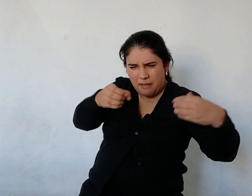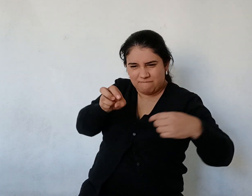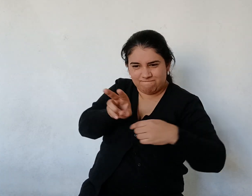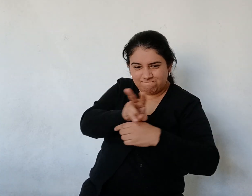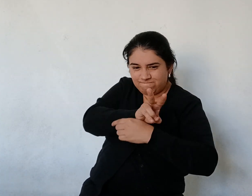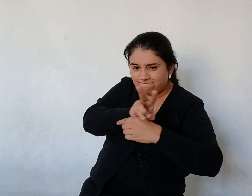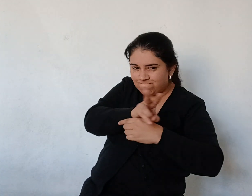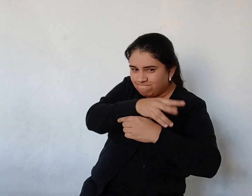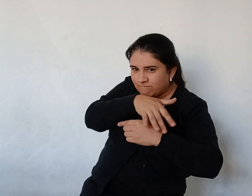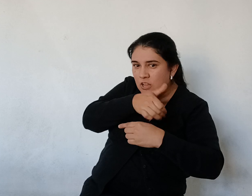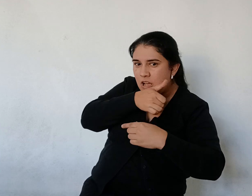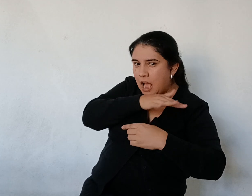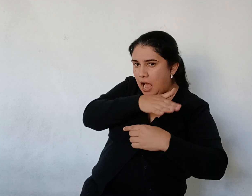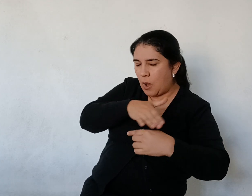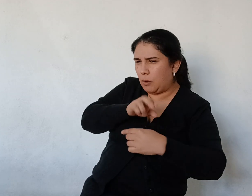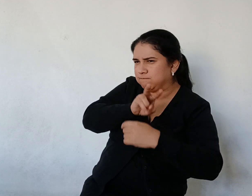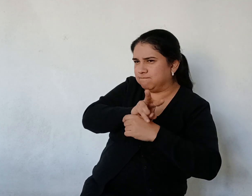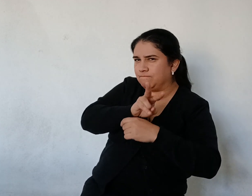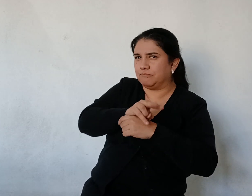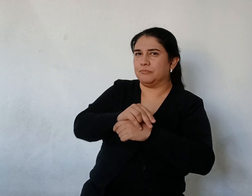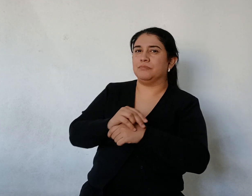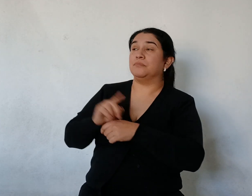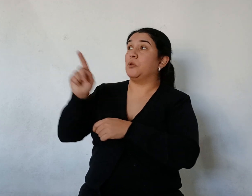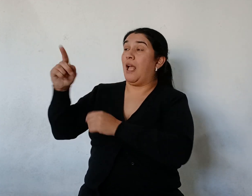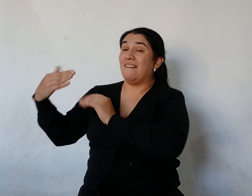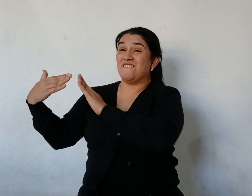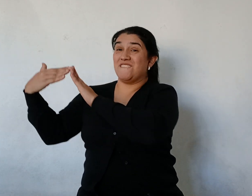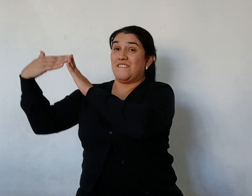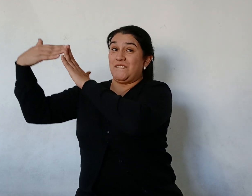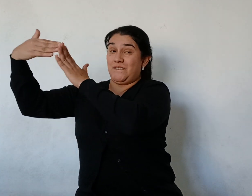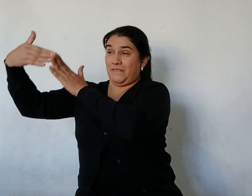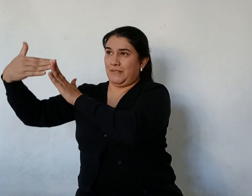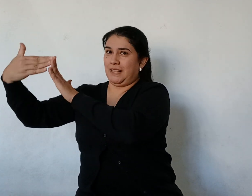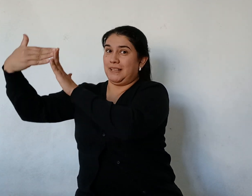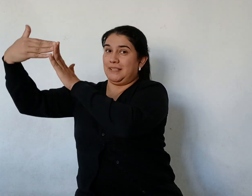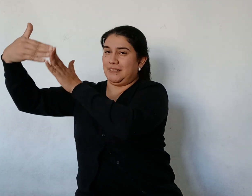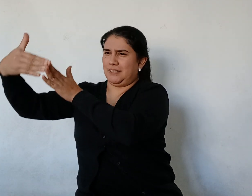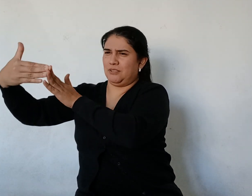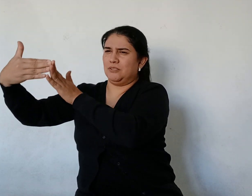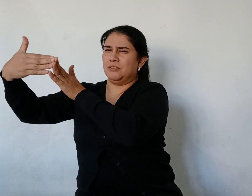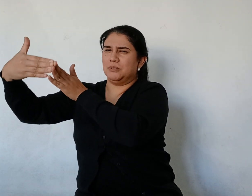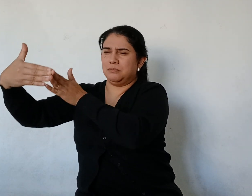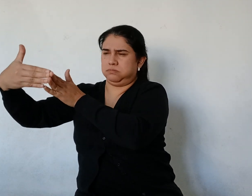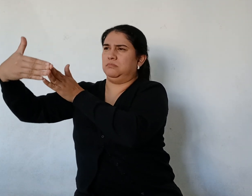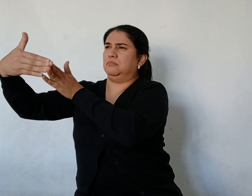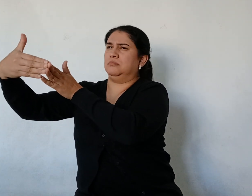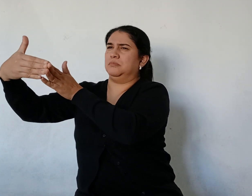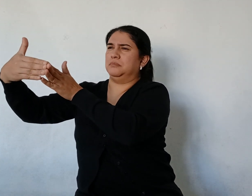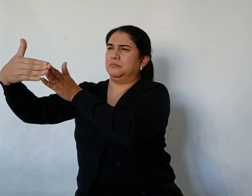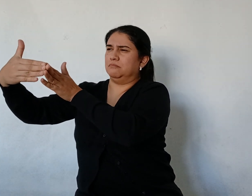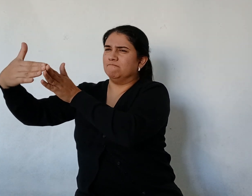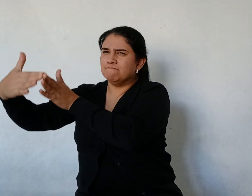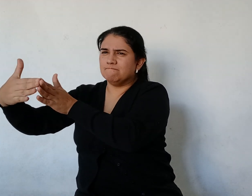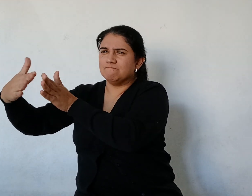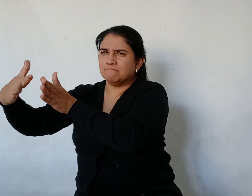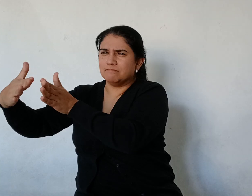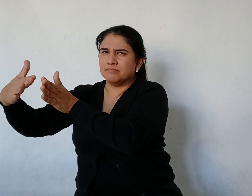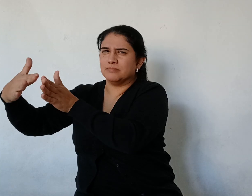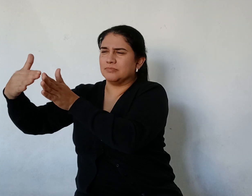El nuevo buque Como el otro Se detuvo lejos Y también como el otro Bajó un bote Que se acercó al